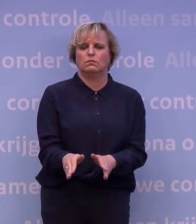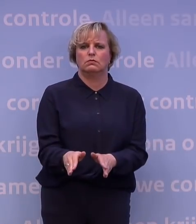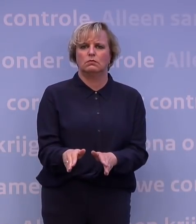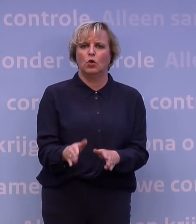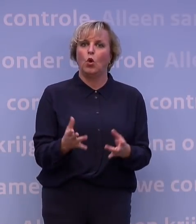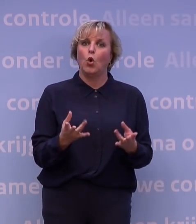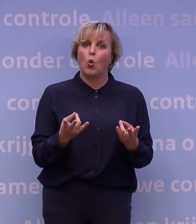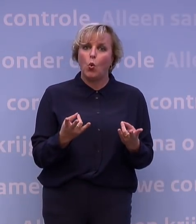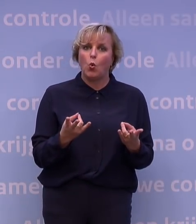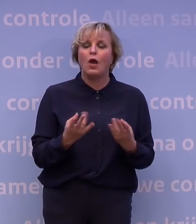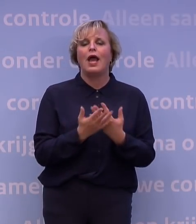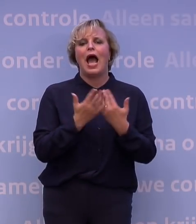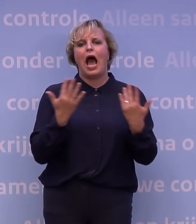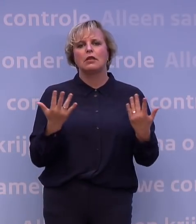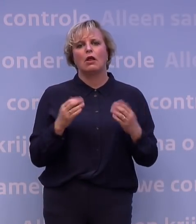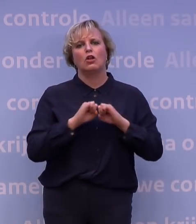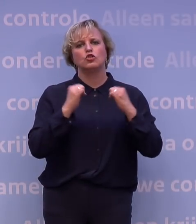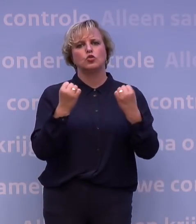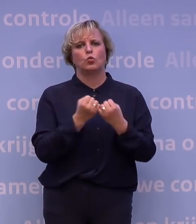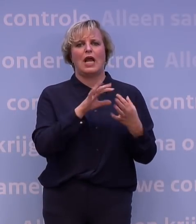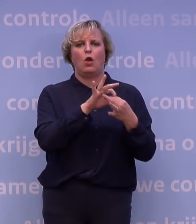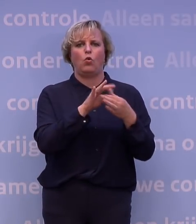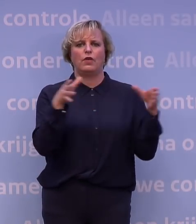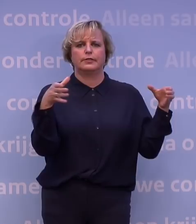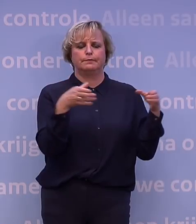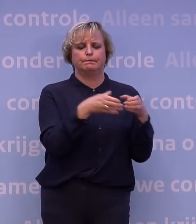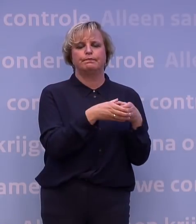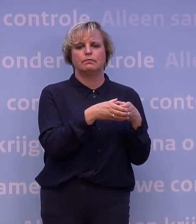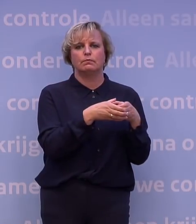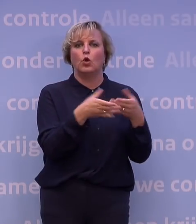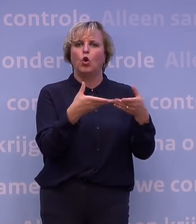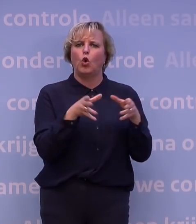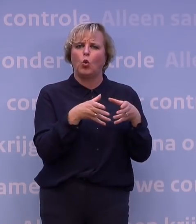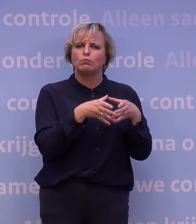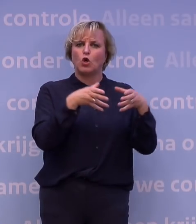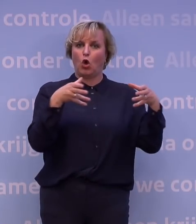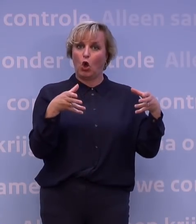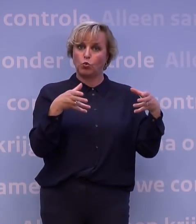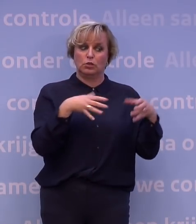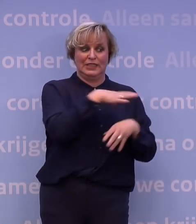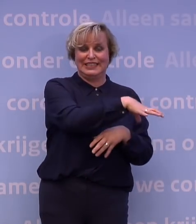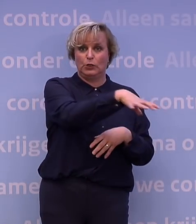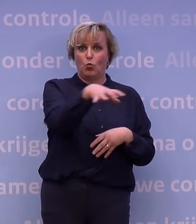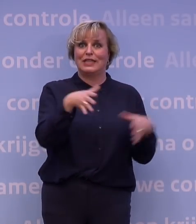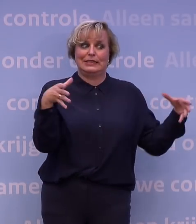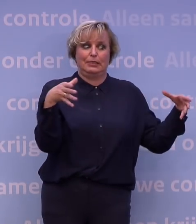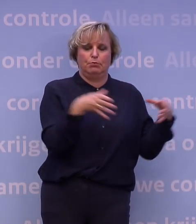door het aantal sociale contacten te beperken. Vooral door de groepsgrootte in allerlei situaties kleiner te maken.